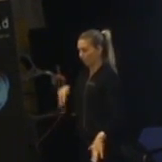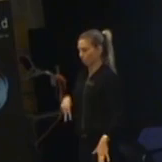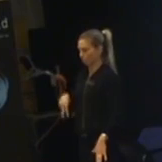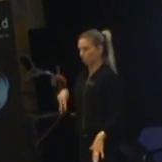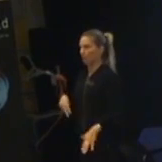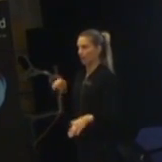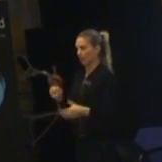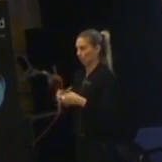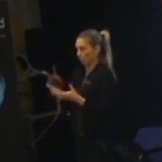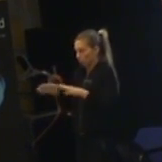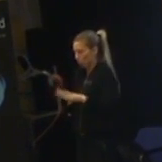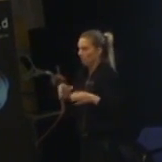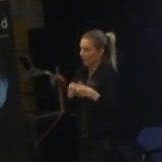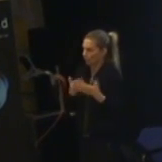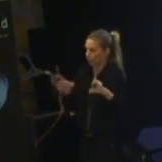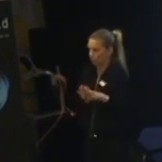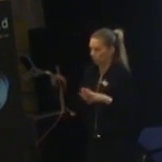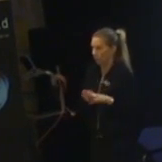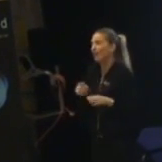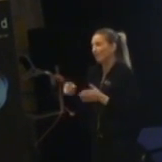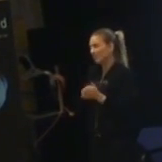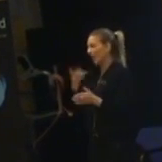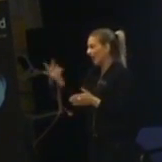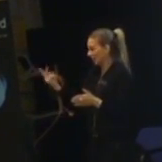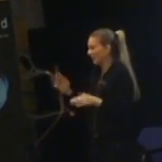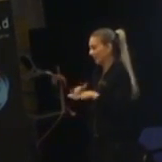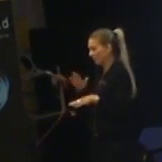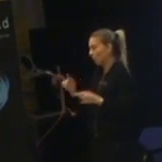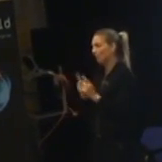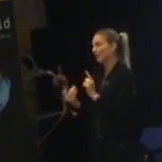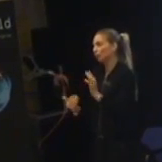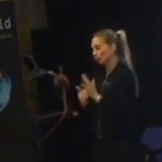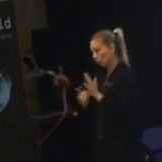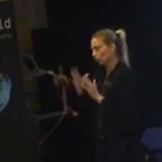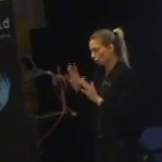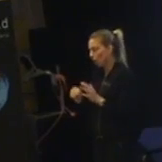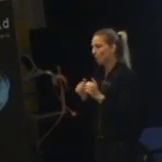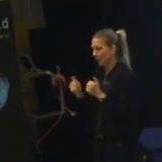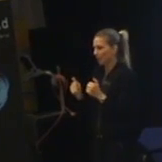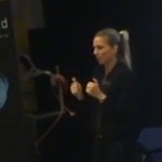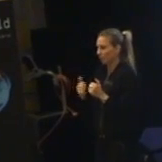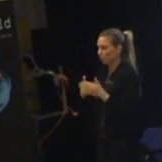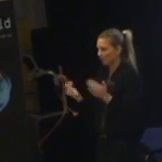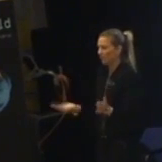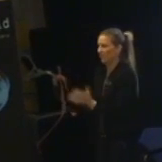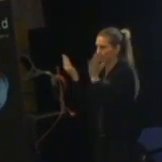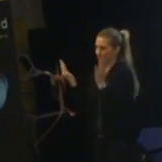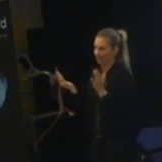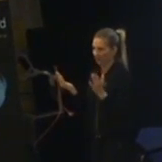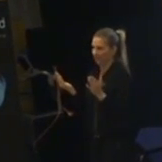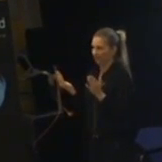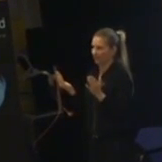grupprummet. Det stör ju då vissa andra känsliga barn. Men man gör ju det samtidigt. Man låter ju inte bli blånskig att stå på